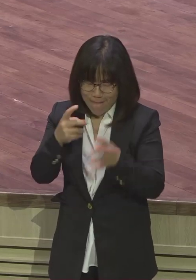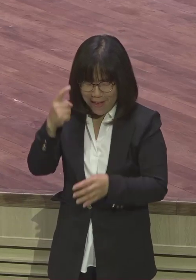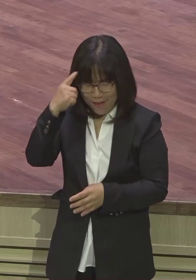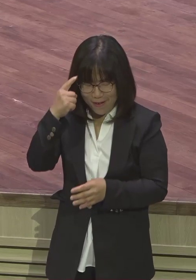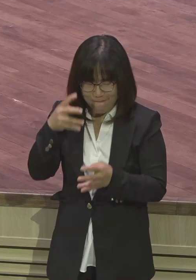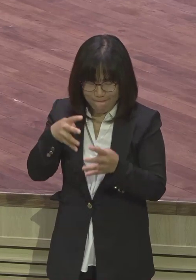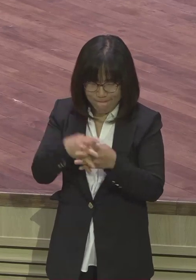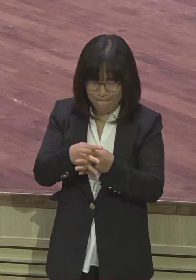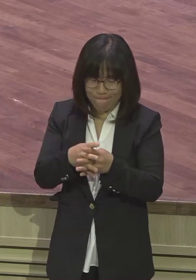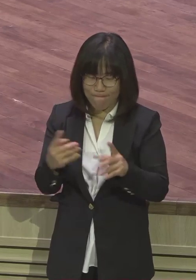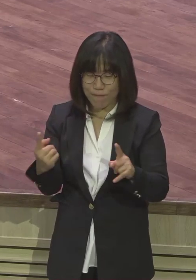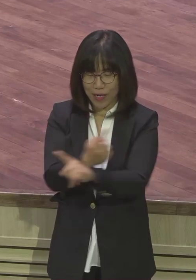안 하면 안 돼요.